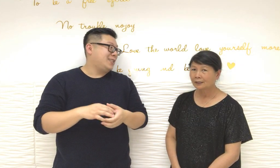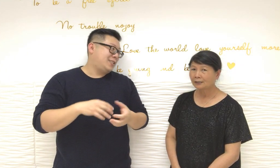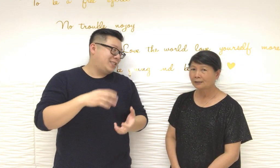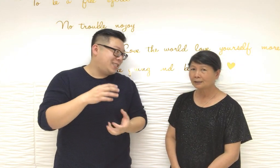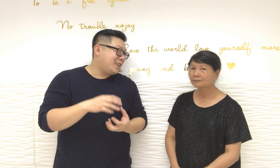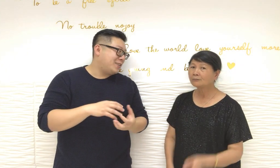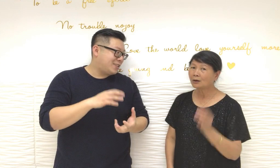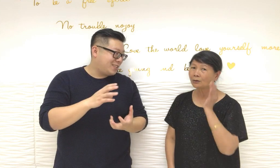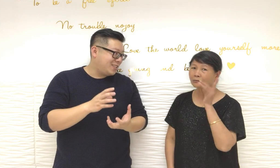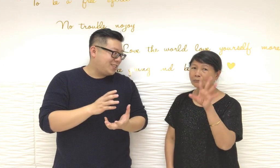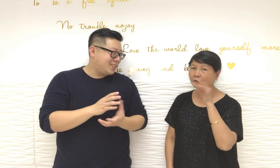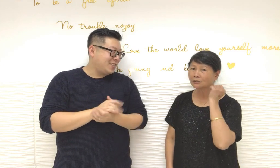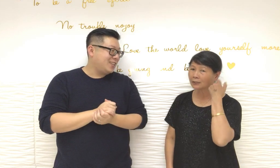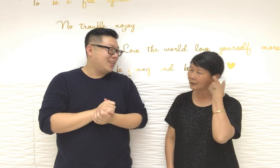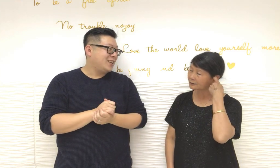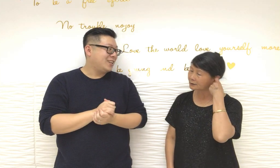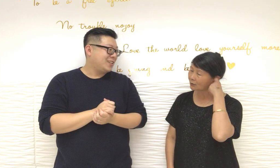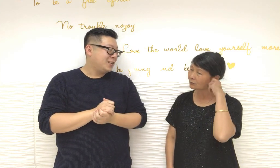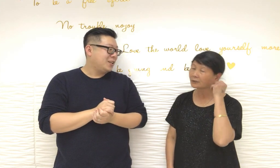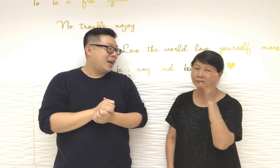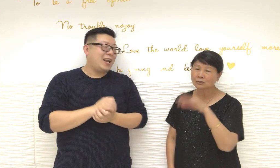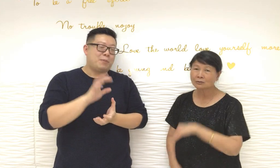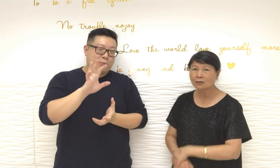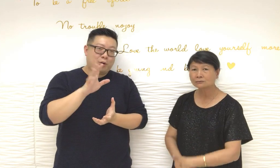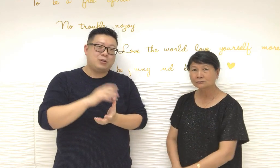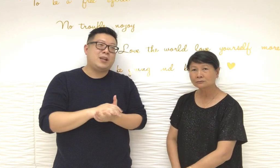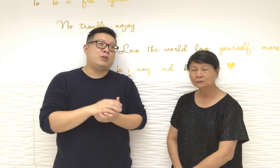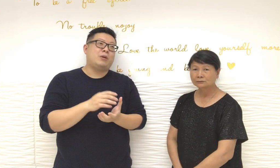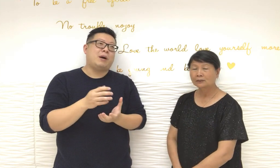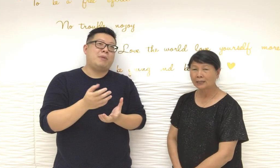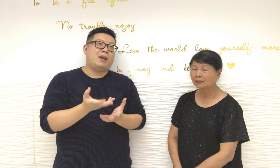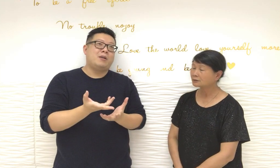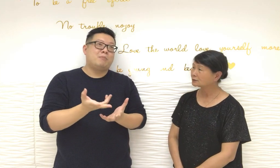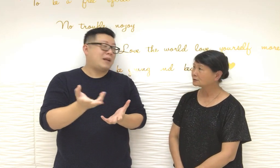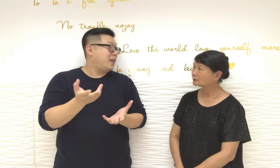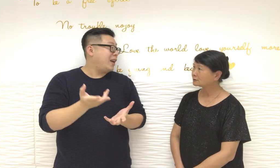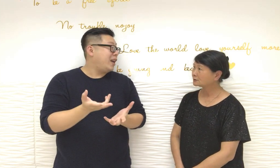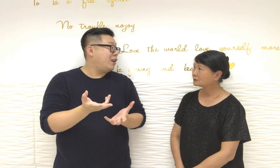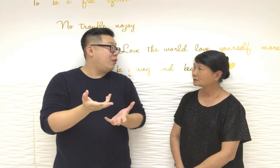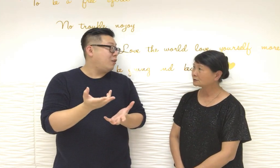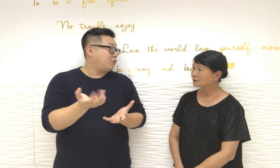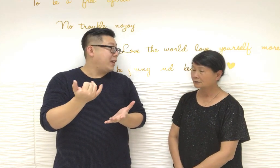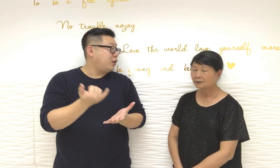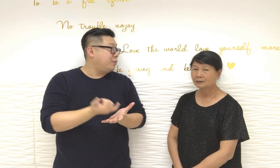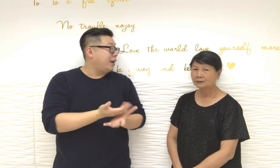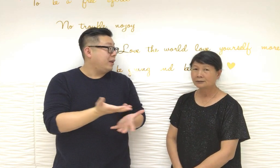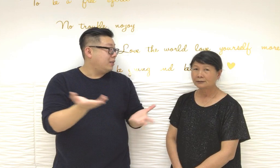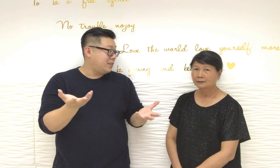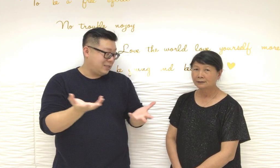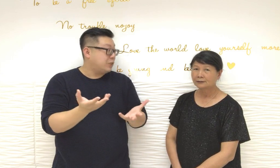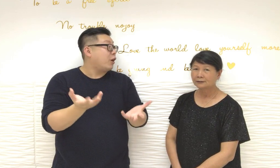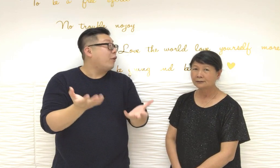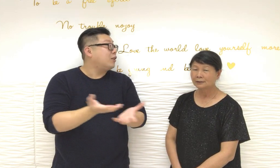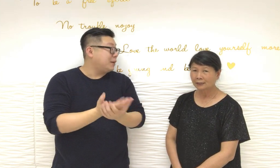不好不好是空的對如果你說八隻六隻就是正常對